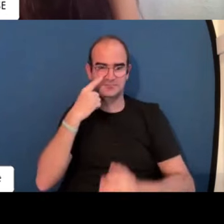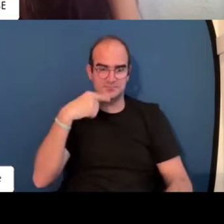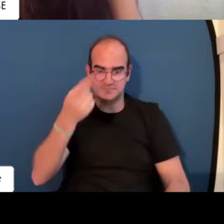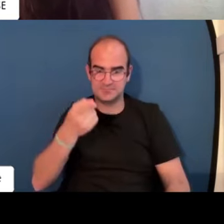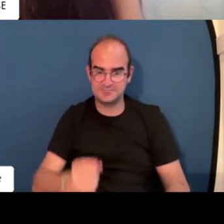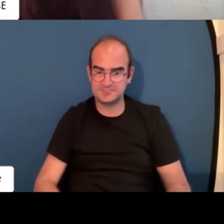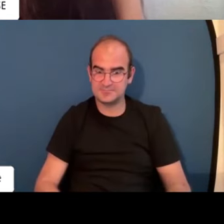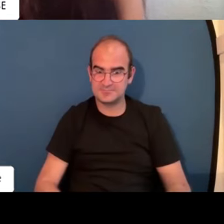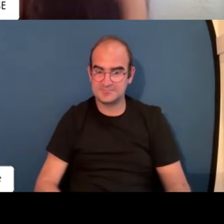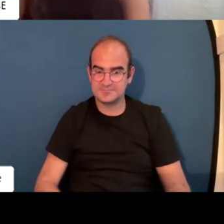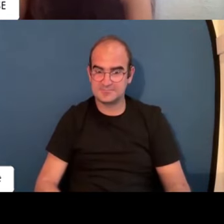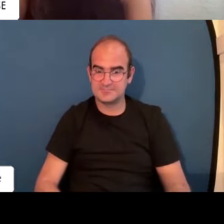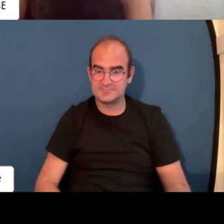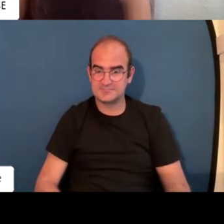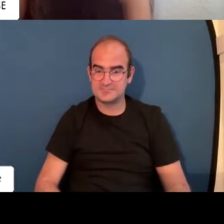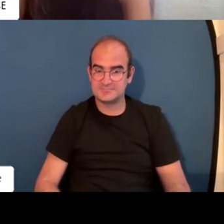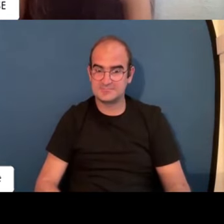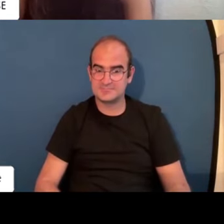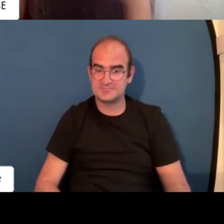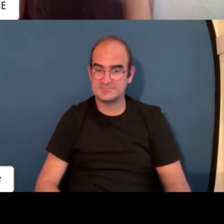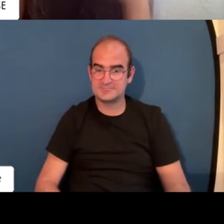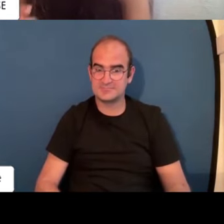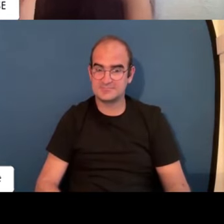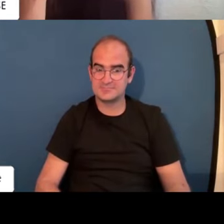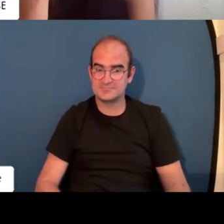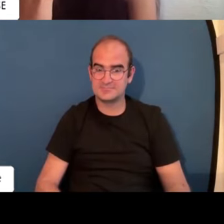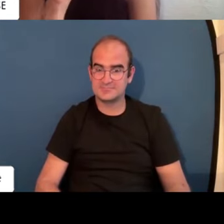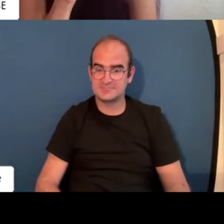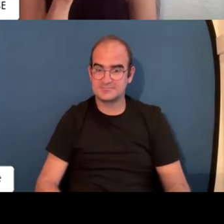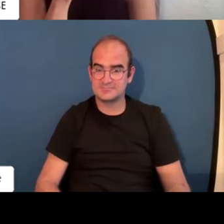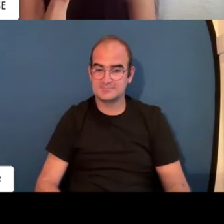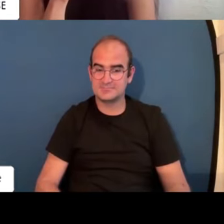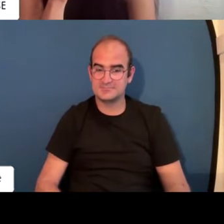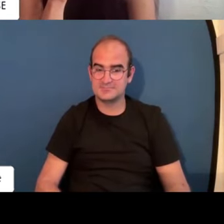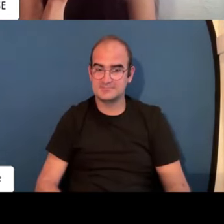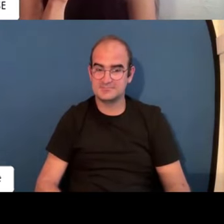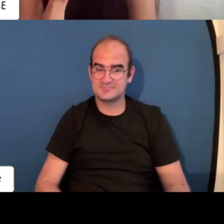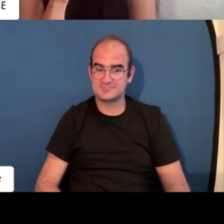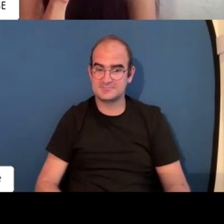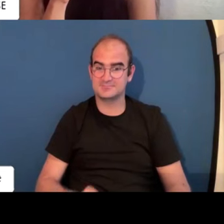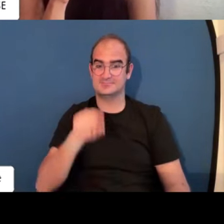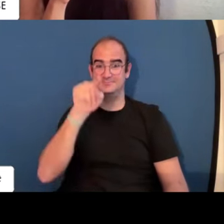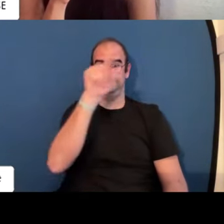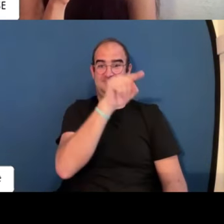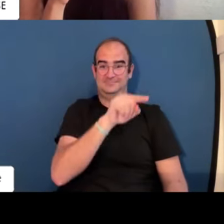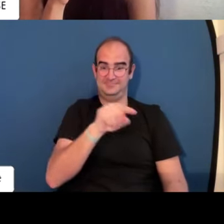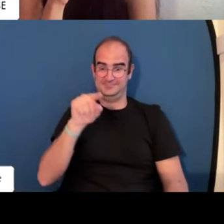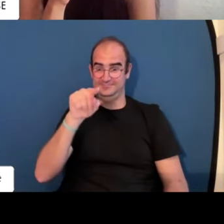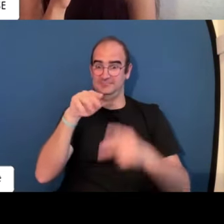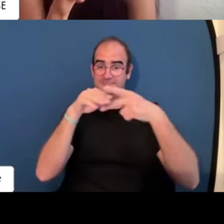A1 A2 B1 y aprovecho ahora y pasamos de diapositivas y os sigo comentando